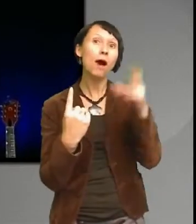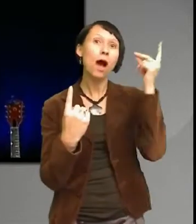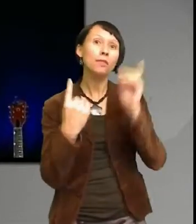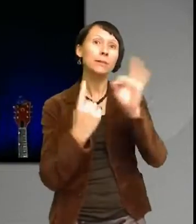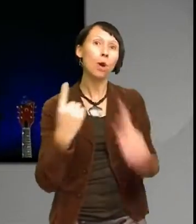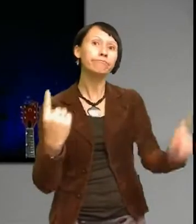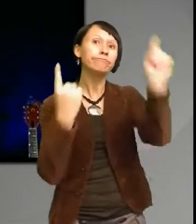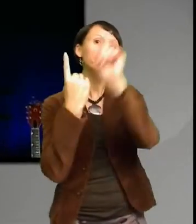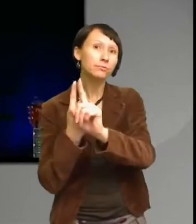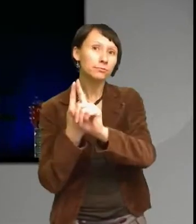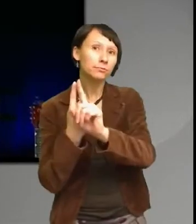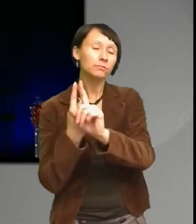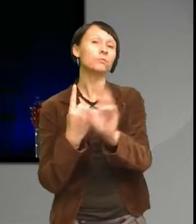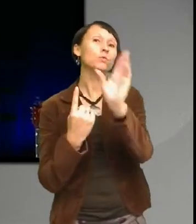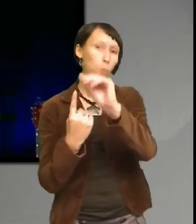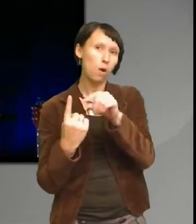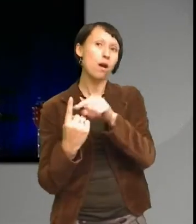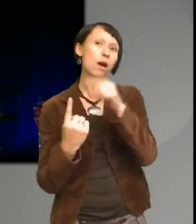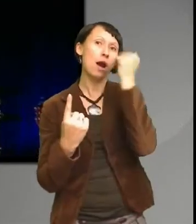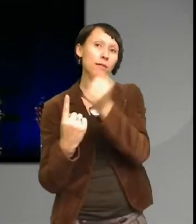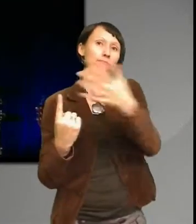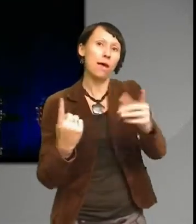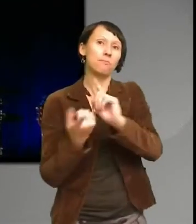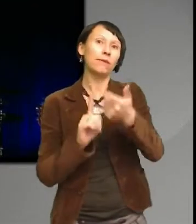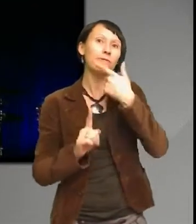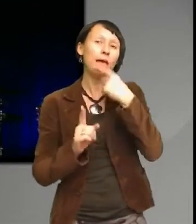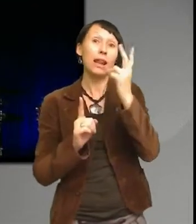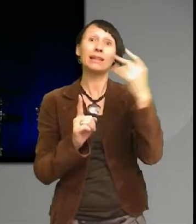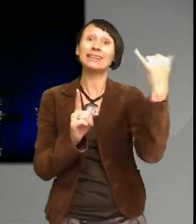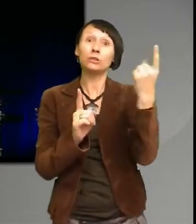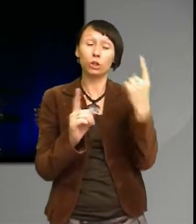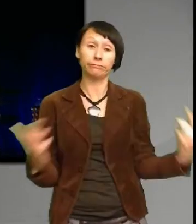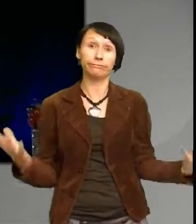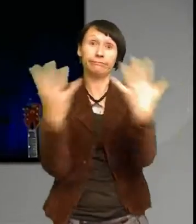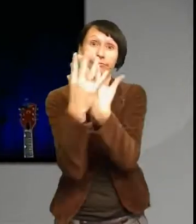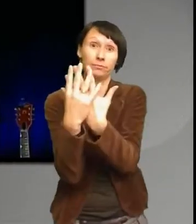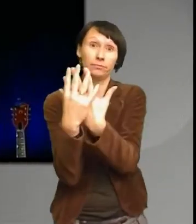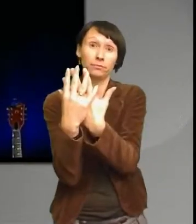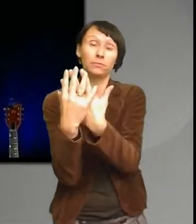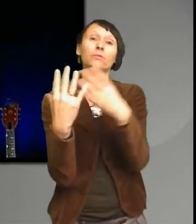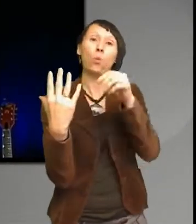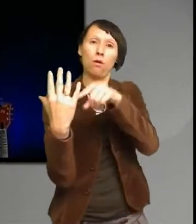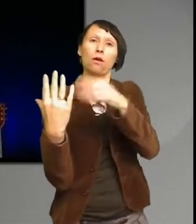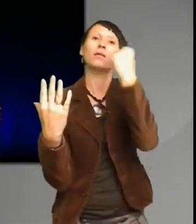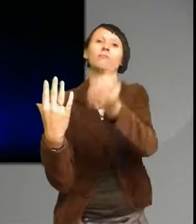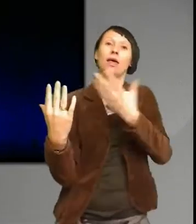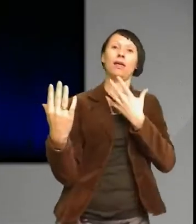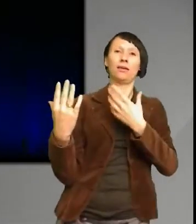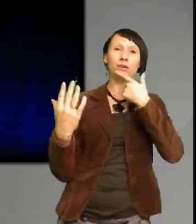eller varför inte en cocktail av tio andra det här är en av anledningarna till att man inte